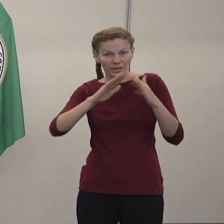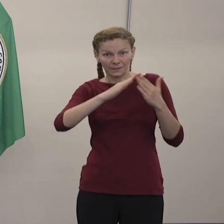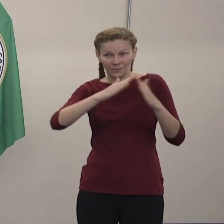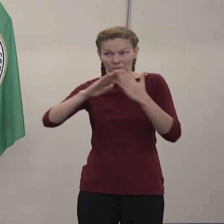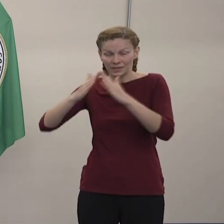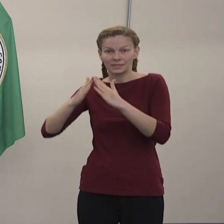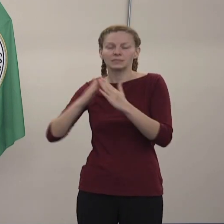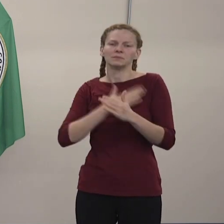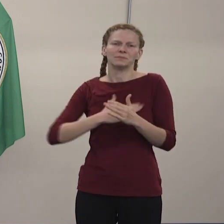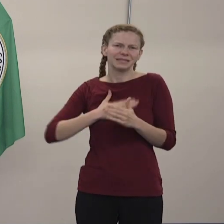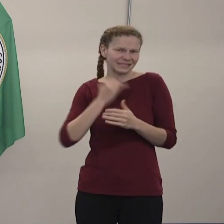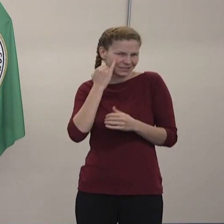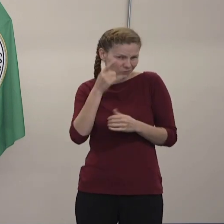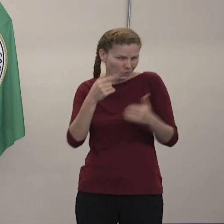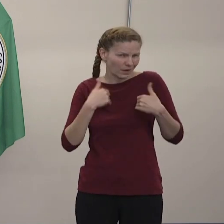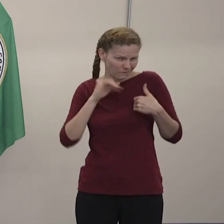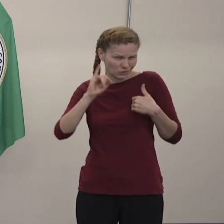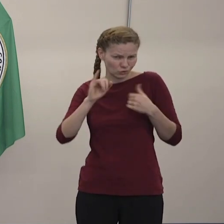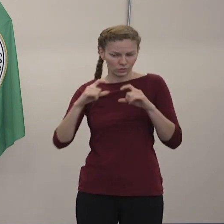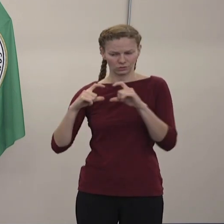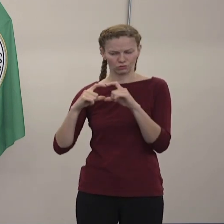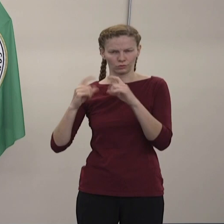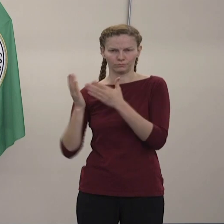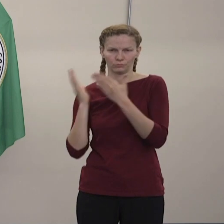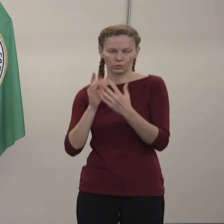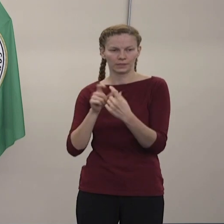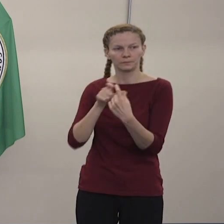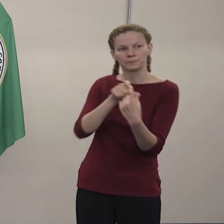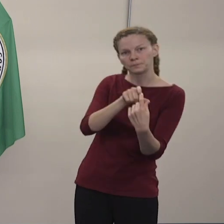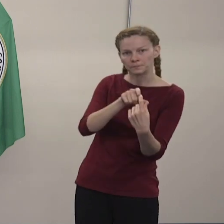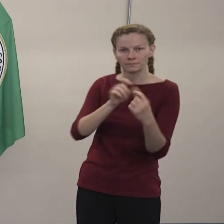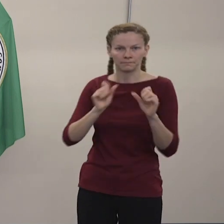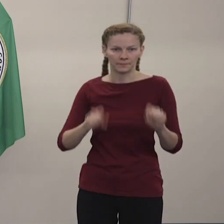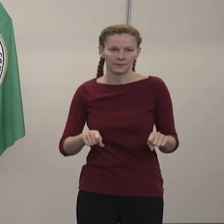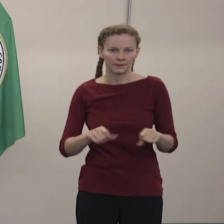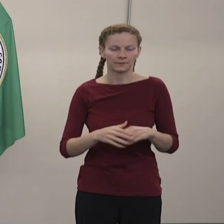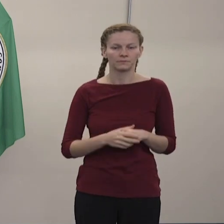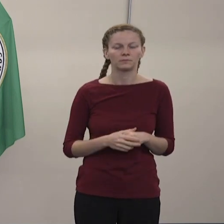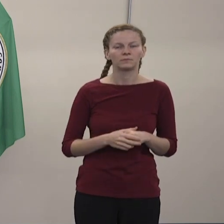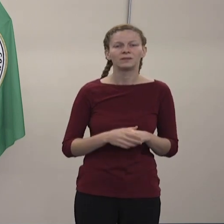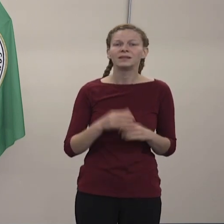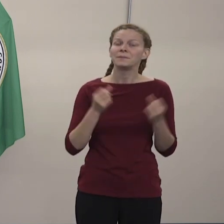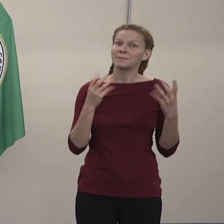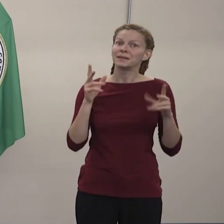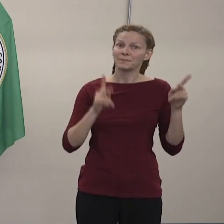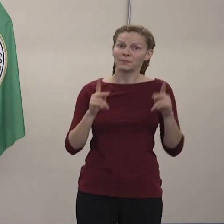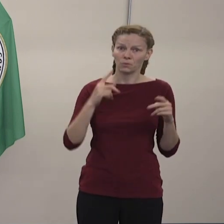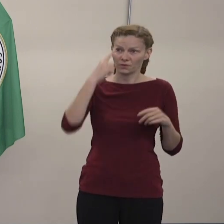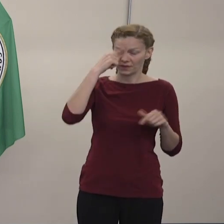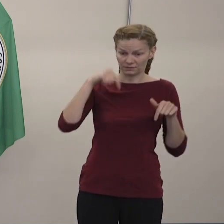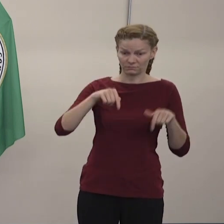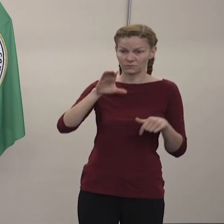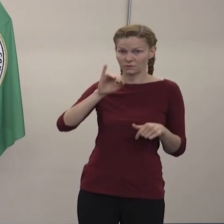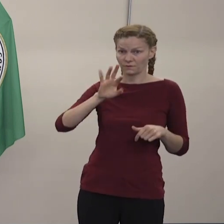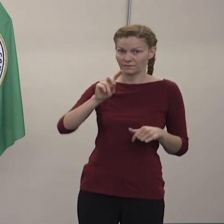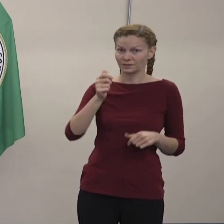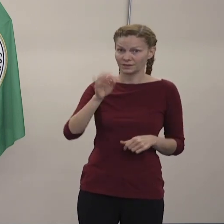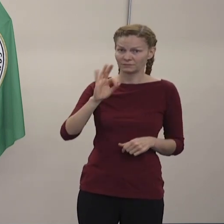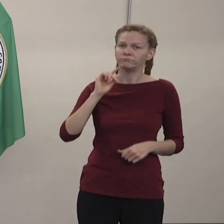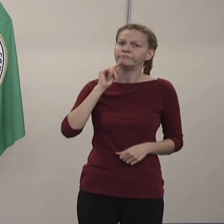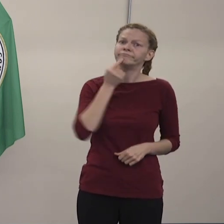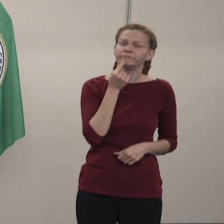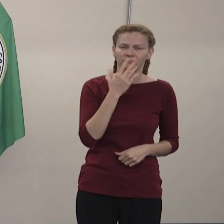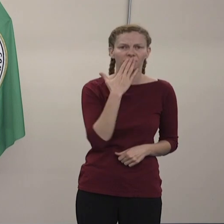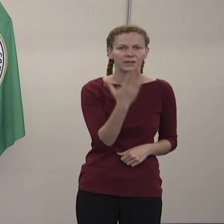Quiero agradecer a todas las personas que se está tomando el COVID-19 en serio. Quiero decirlo claramente, esto no